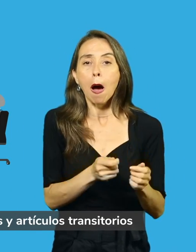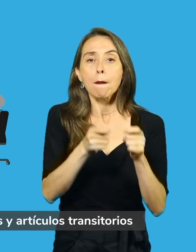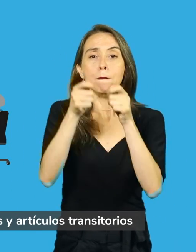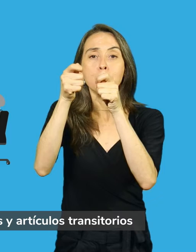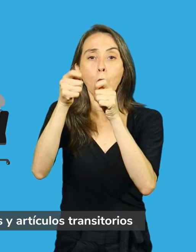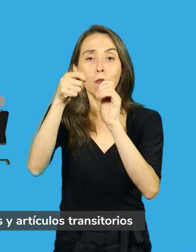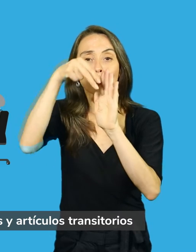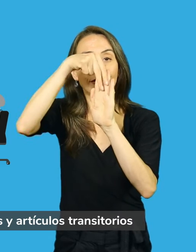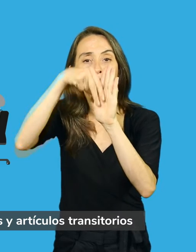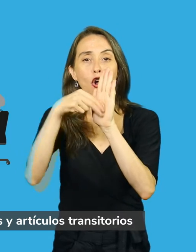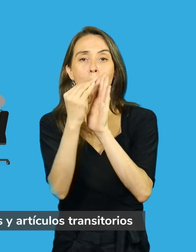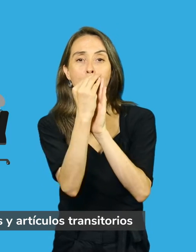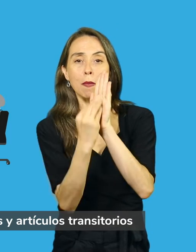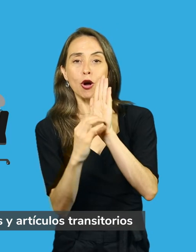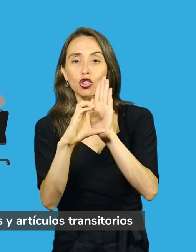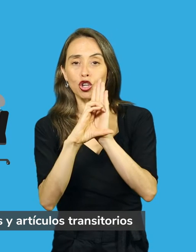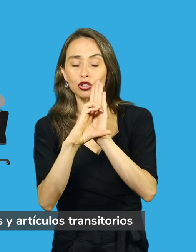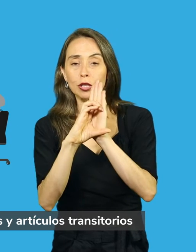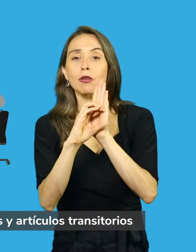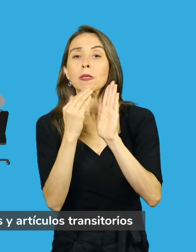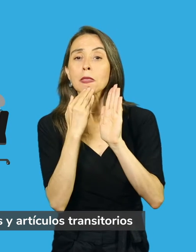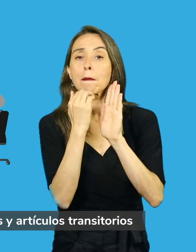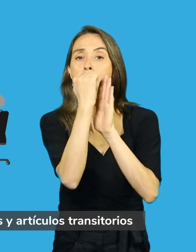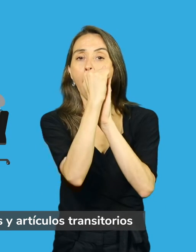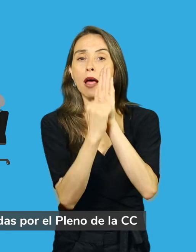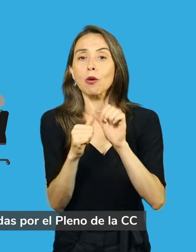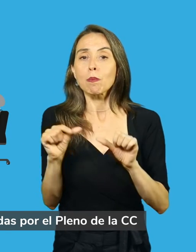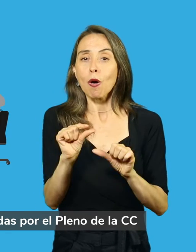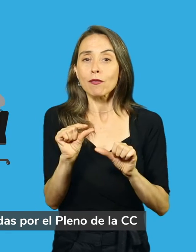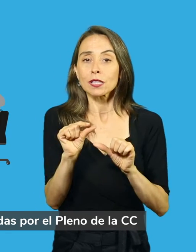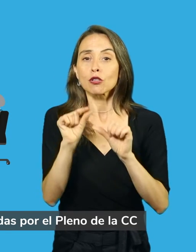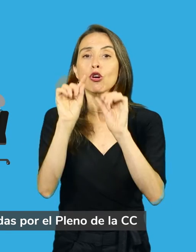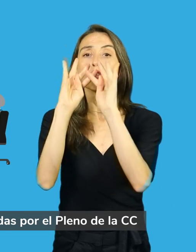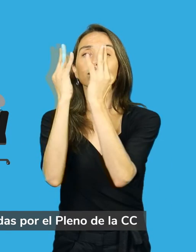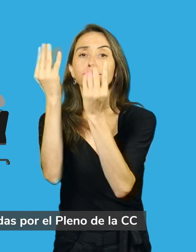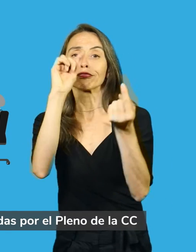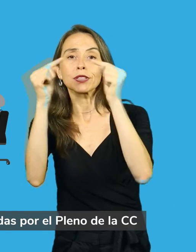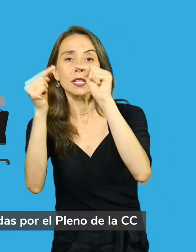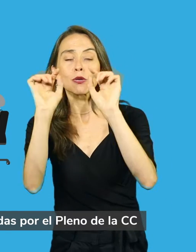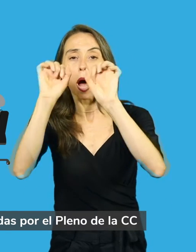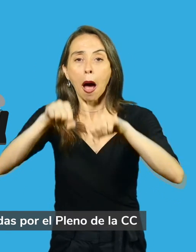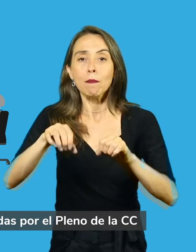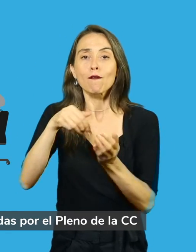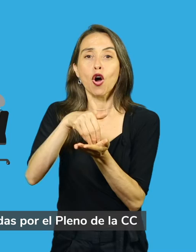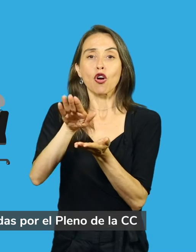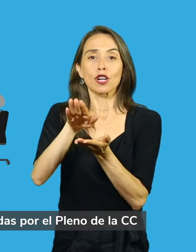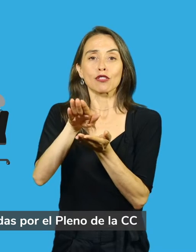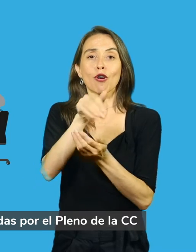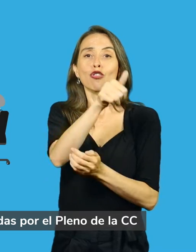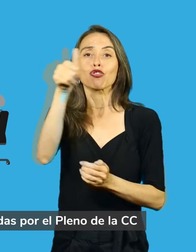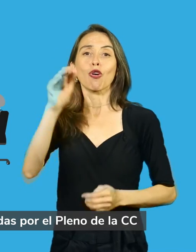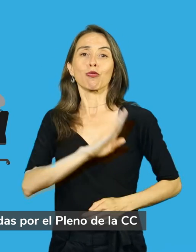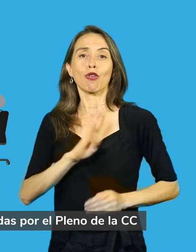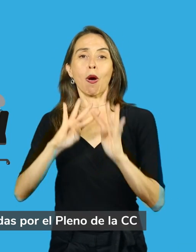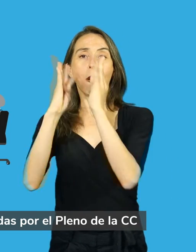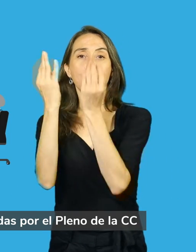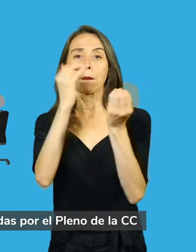normas constitucionales y artículos transitorios que serán discutidos, aprobados o rechazados por el Pleno de la Convención.